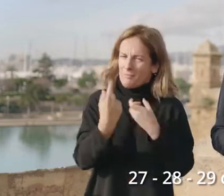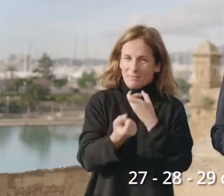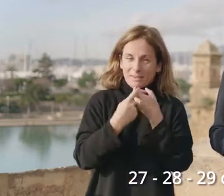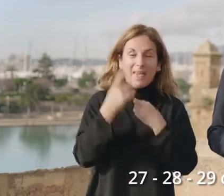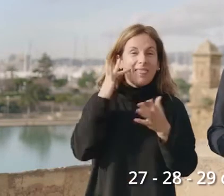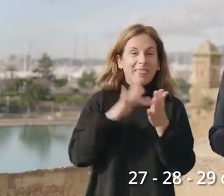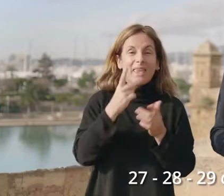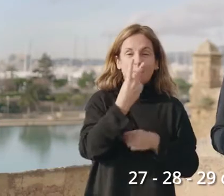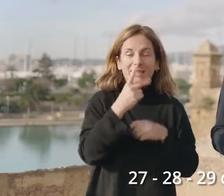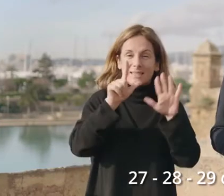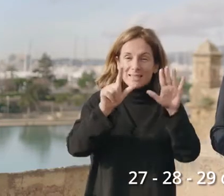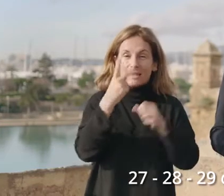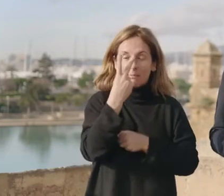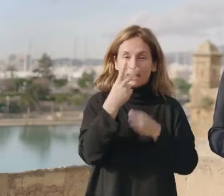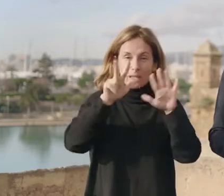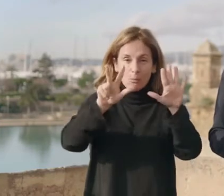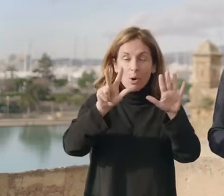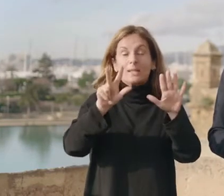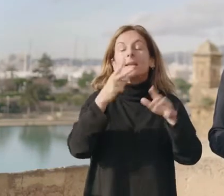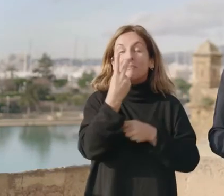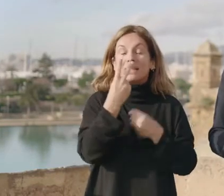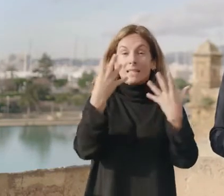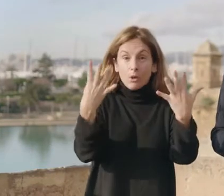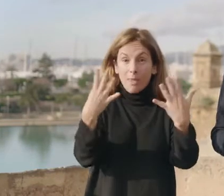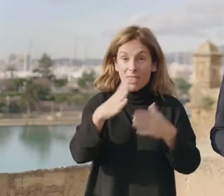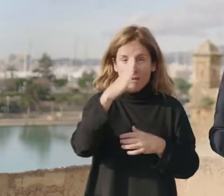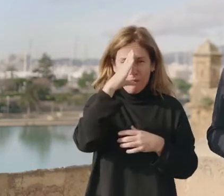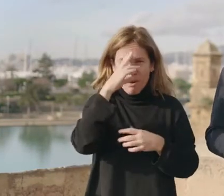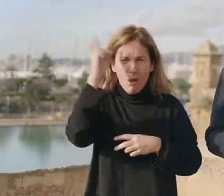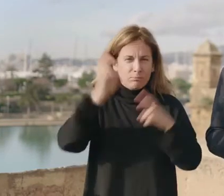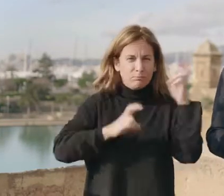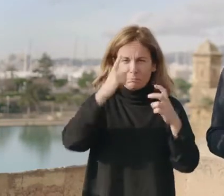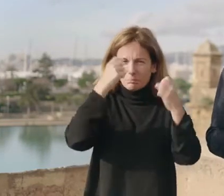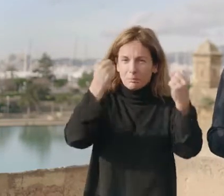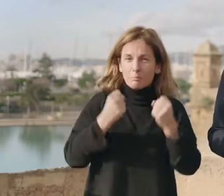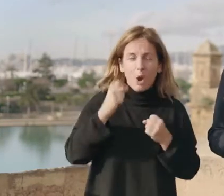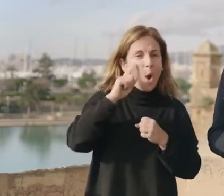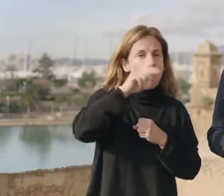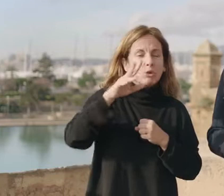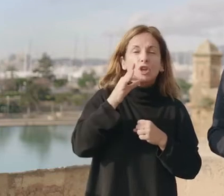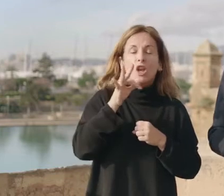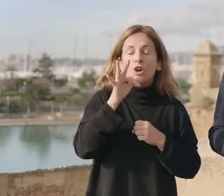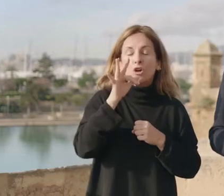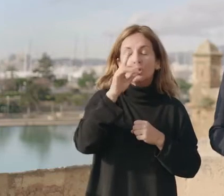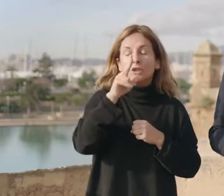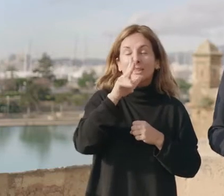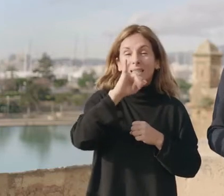27, 28 i 29 de febrer comptarem amb especialistes del TICEN, del CCCB, del Museu